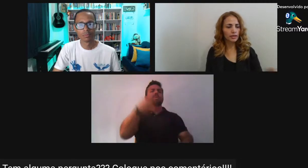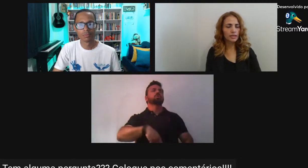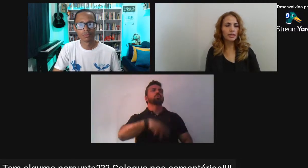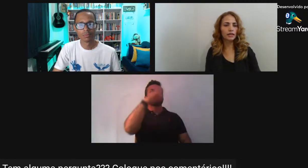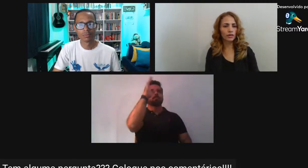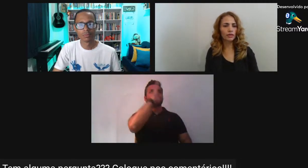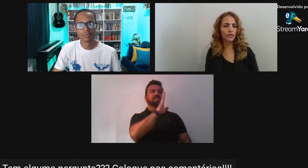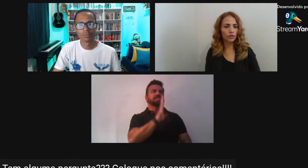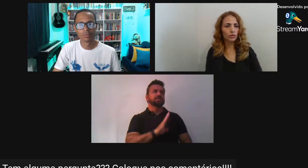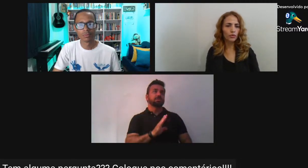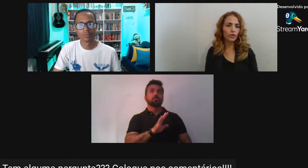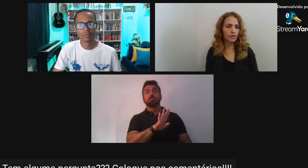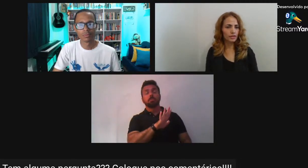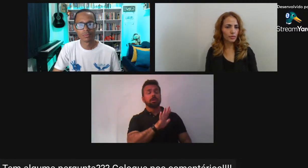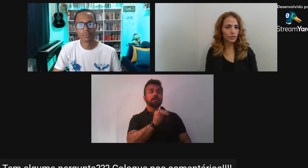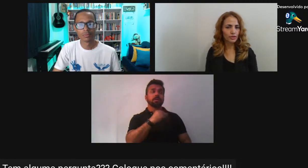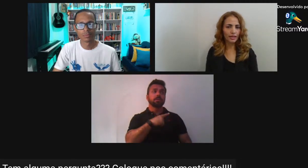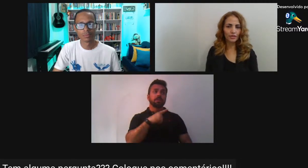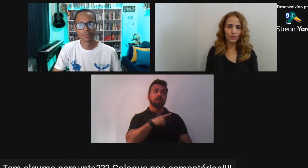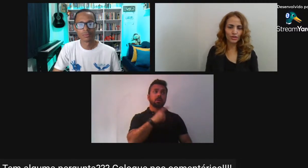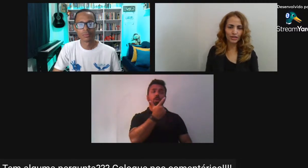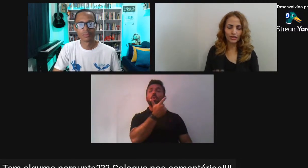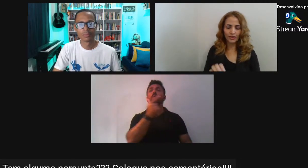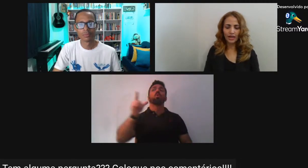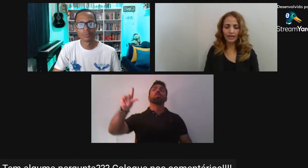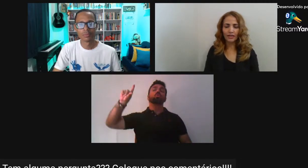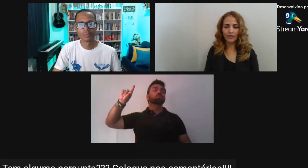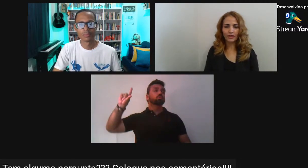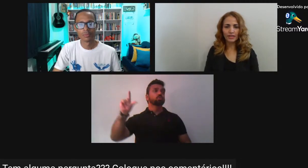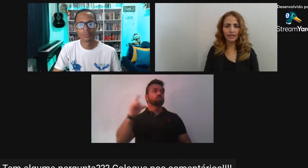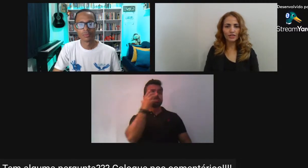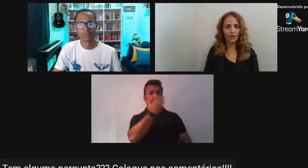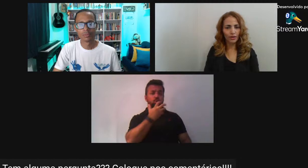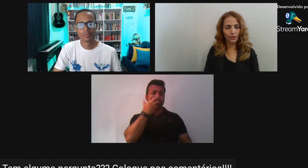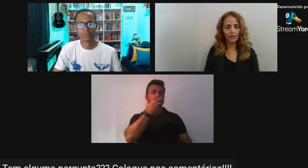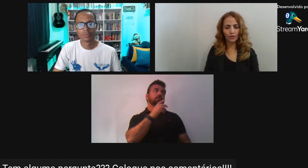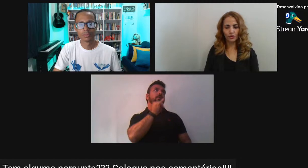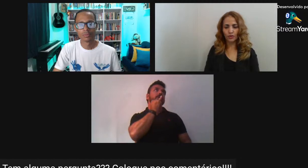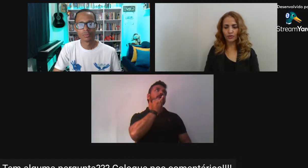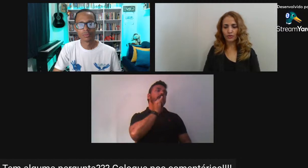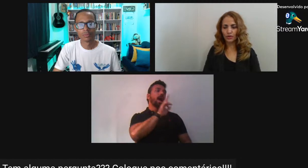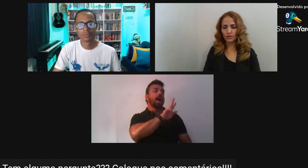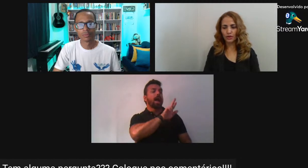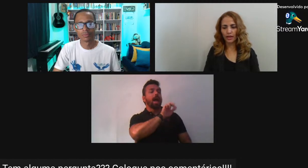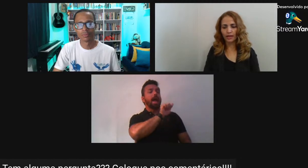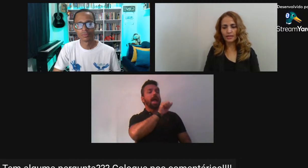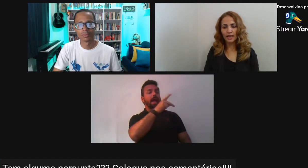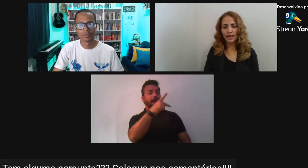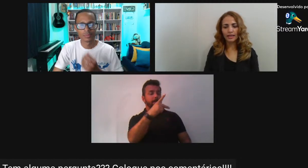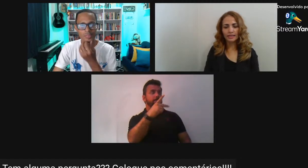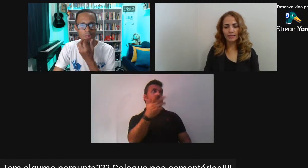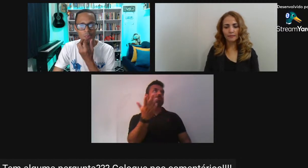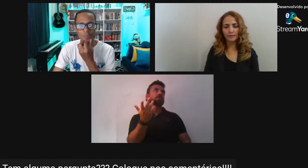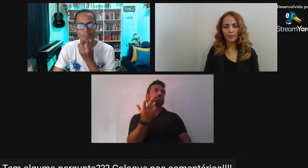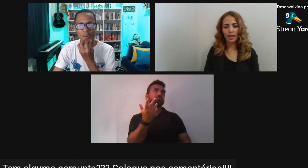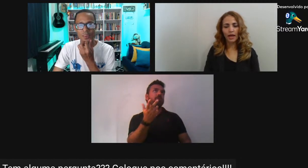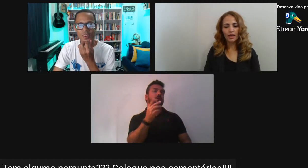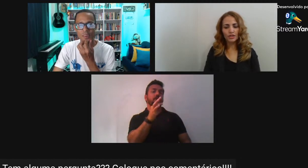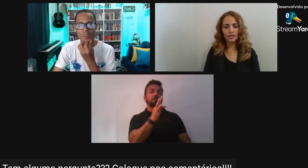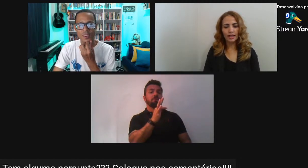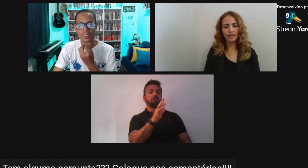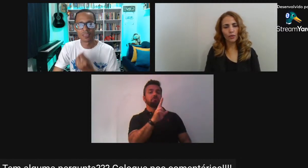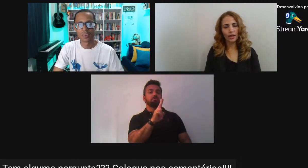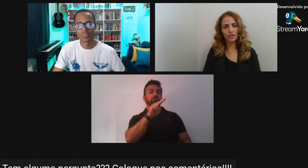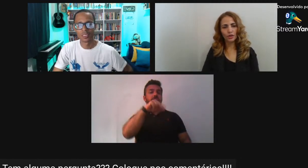desceram Que vieram do morro Desceram para a sociedade Hoje em dia Estava falando de sala de aula Ontem com os professores E os colegas Antes